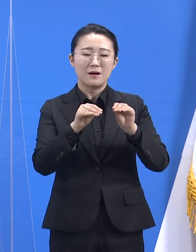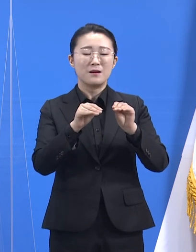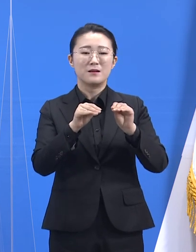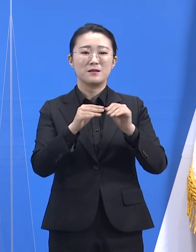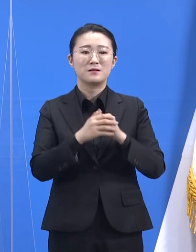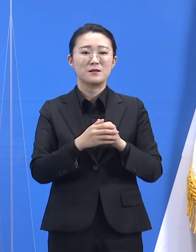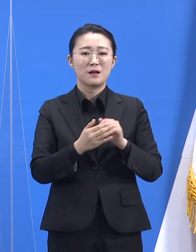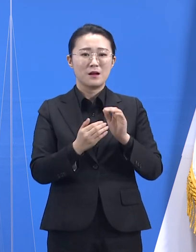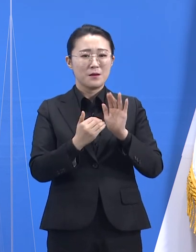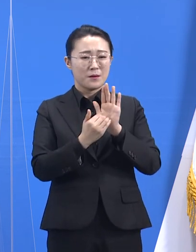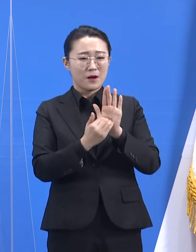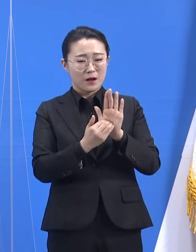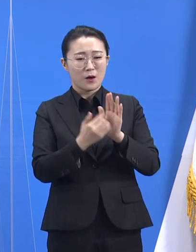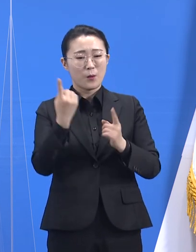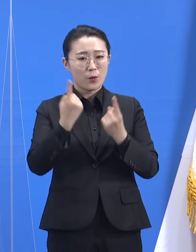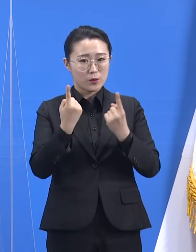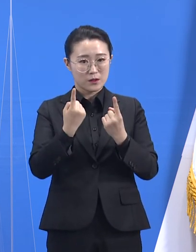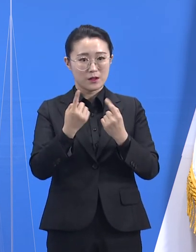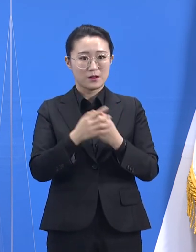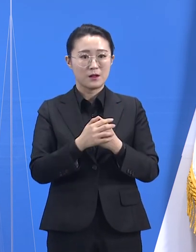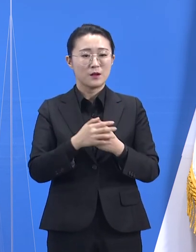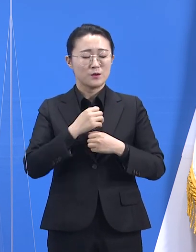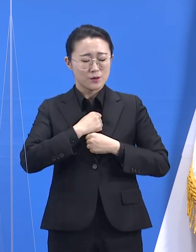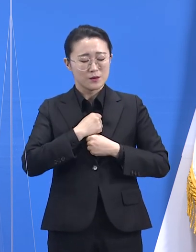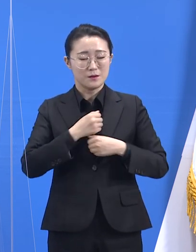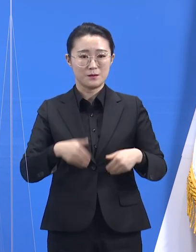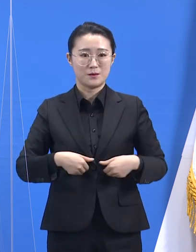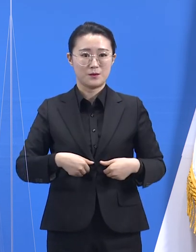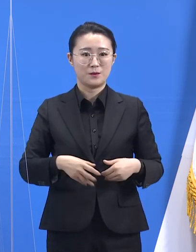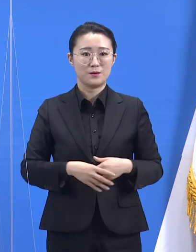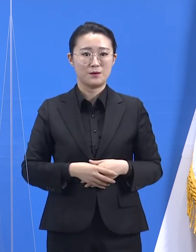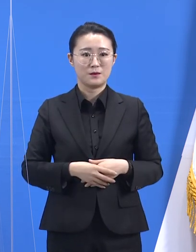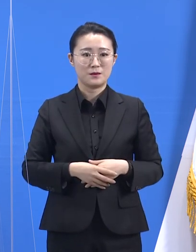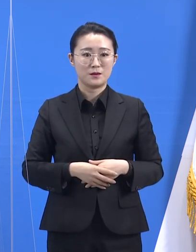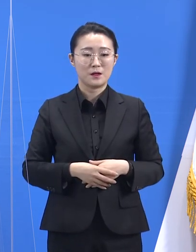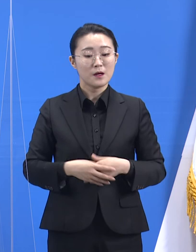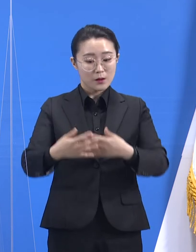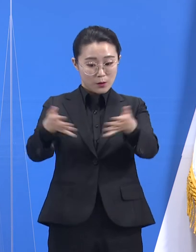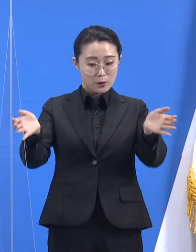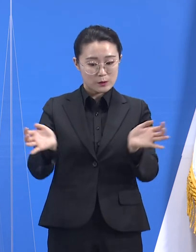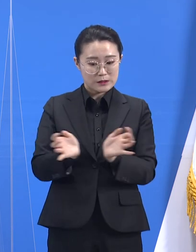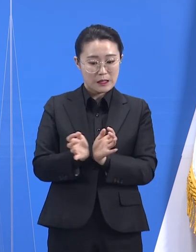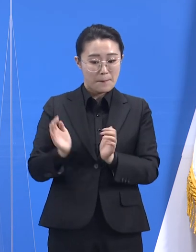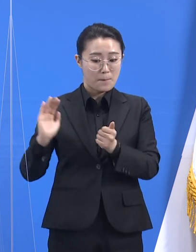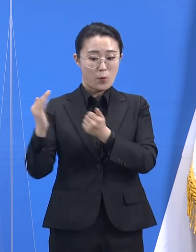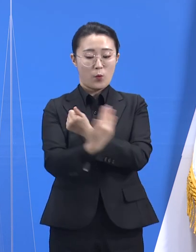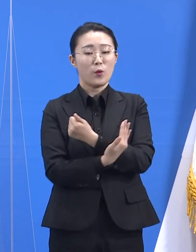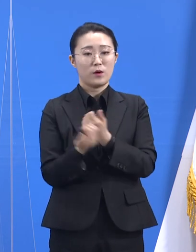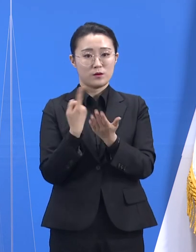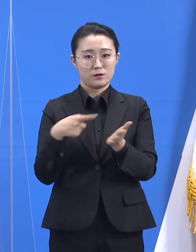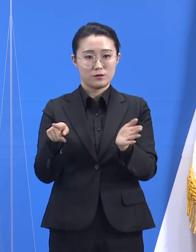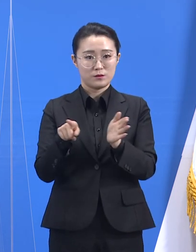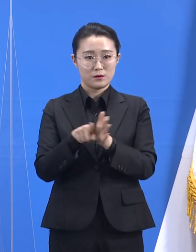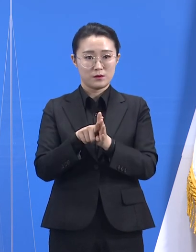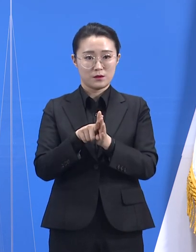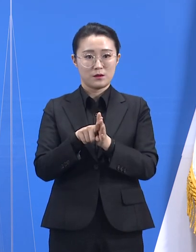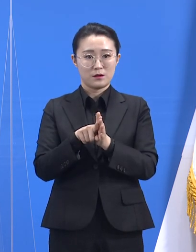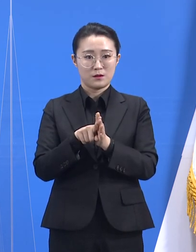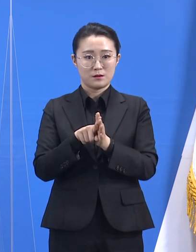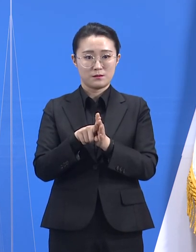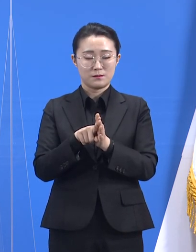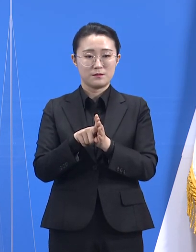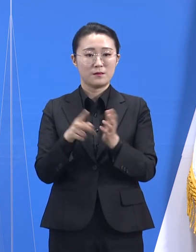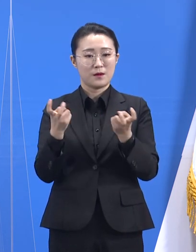도는 유증상자 조기 발견이 유행 확산으로부터 공동체를 보호하는 최선의 전략이라고 판단하며 이에 집중하겠습니다.